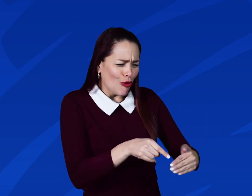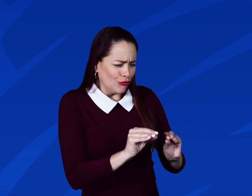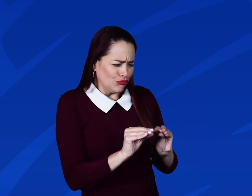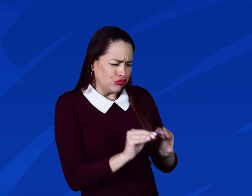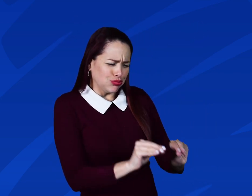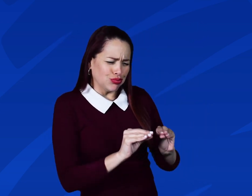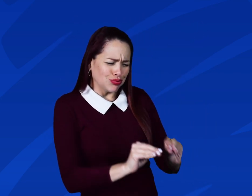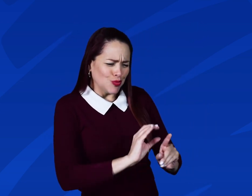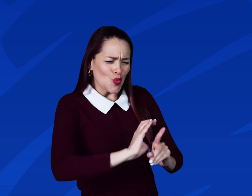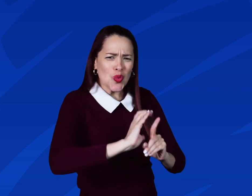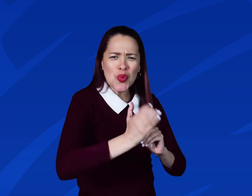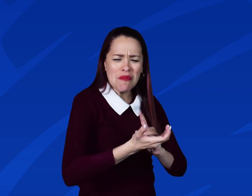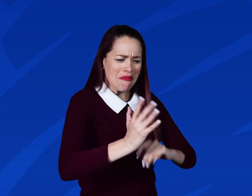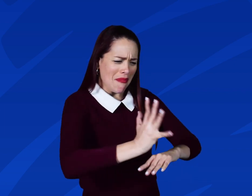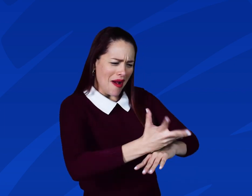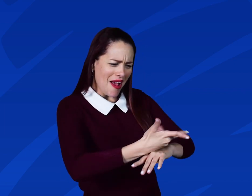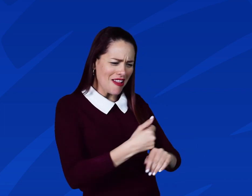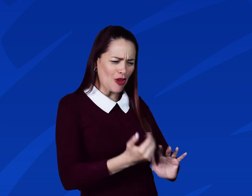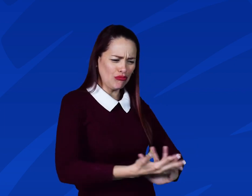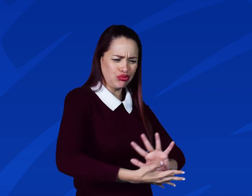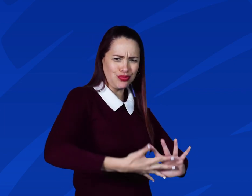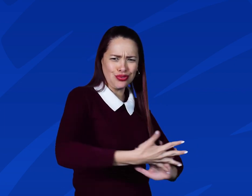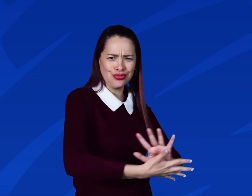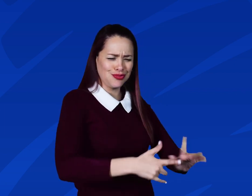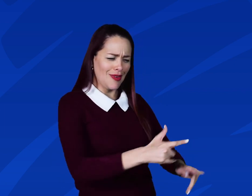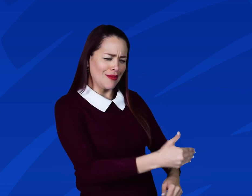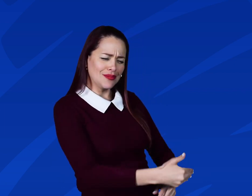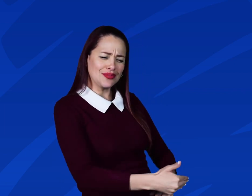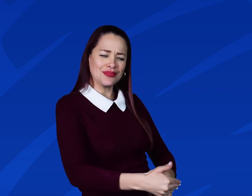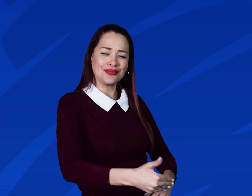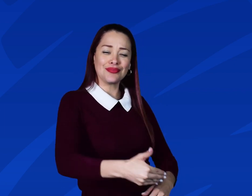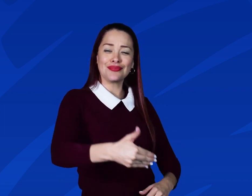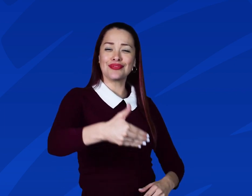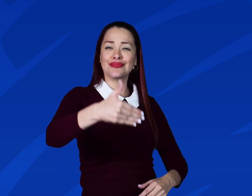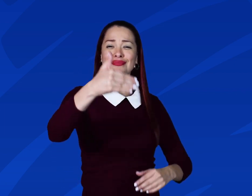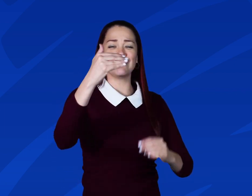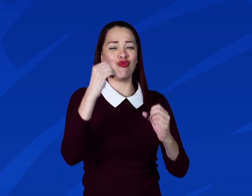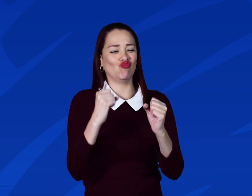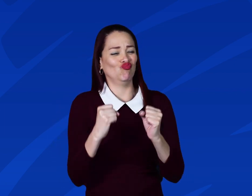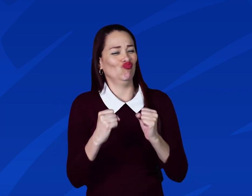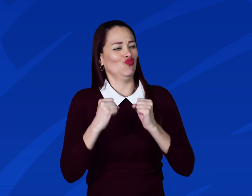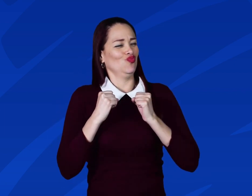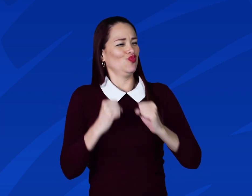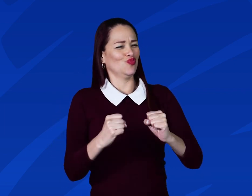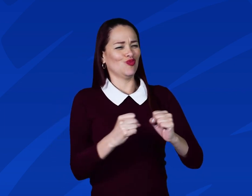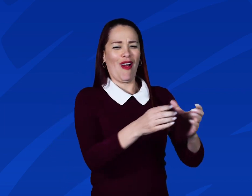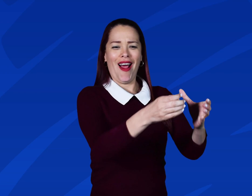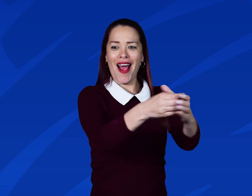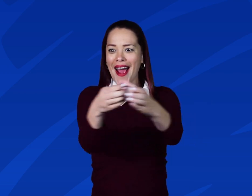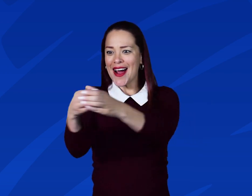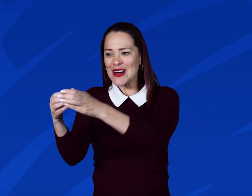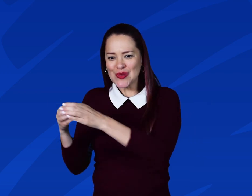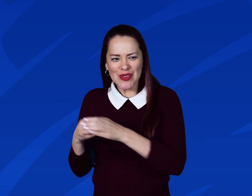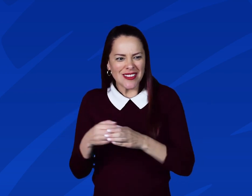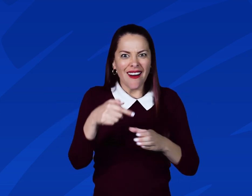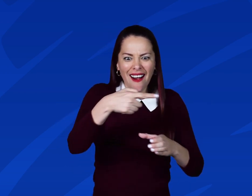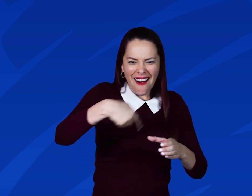sordas Se les ha formado en diferentes aspectos Como cultura, arte Todo a través de la lengua de señas Además,